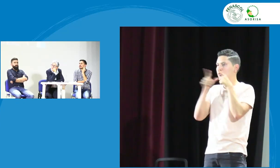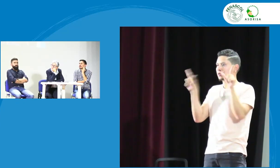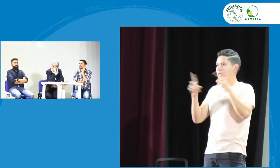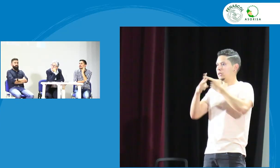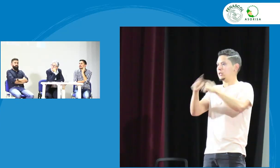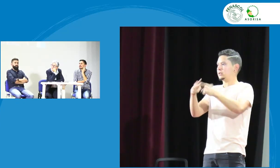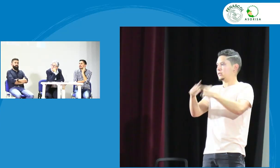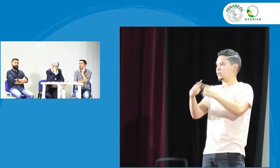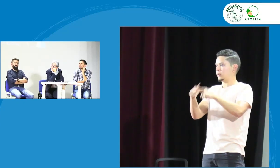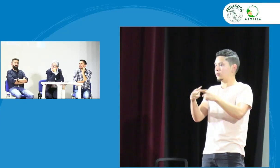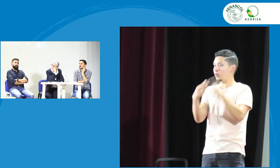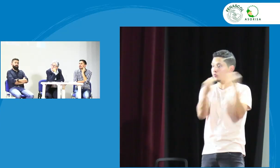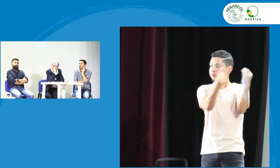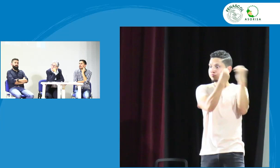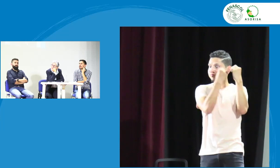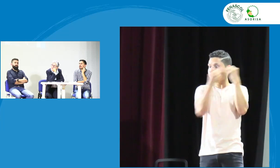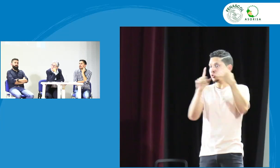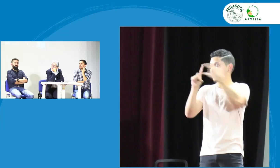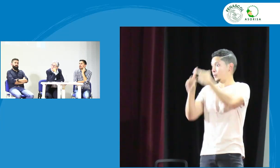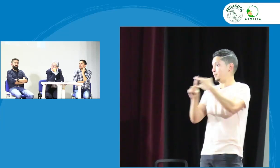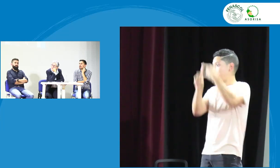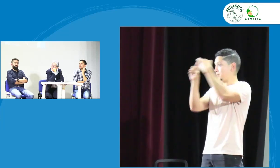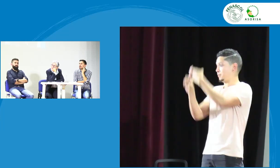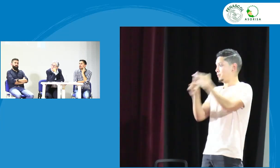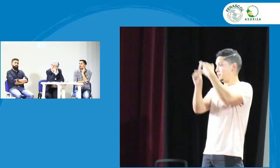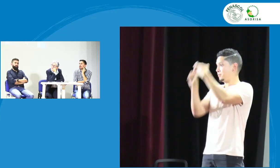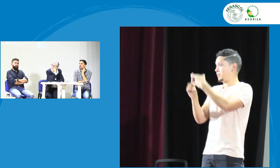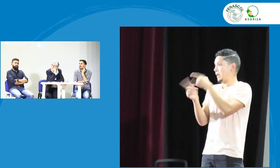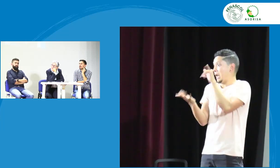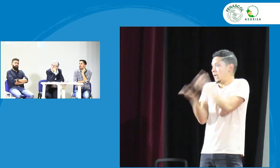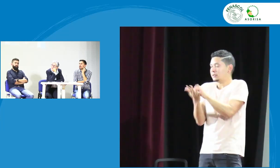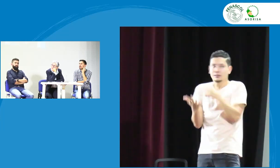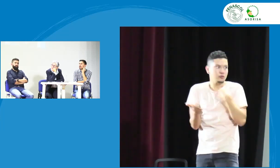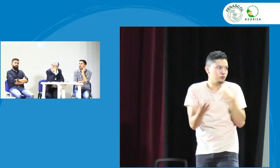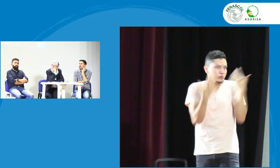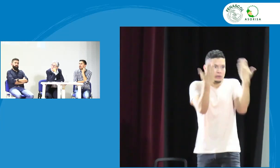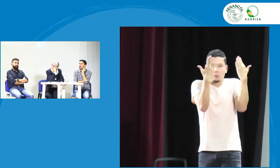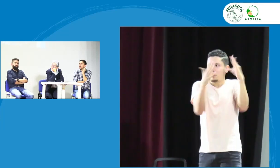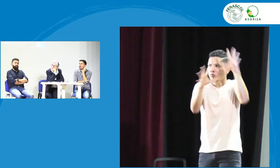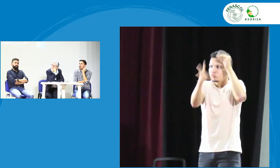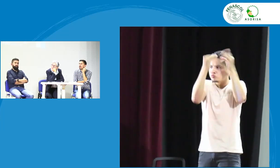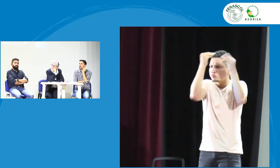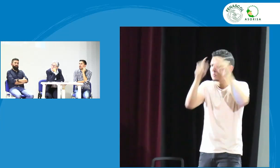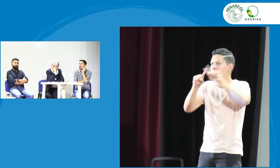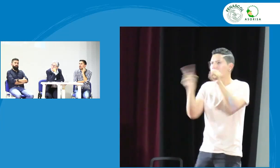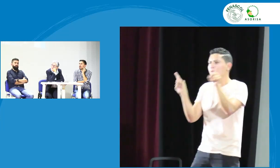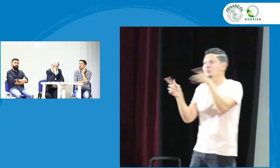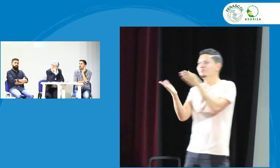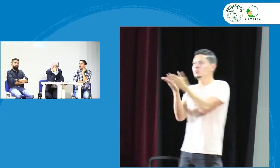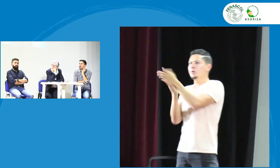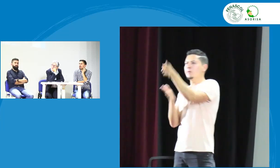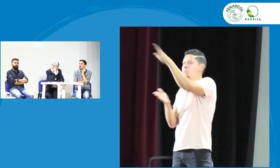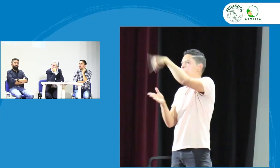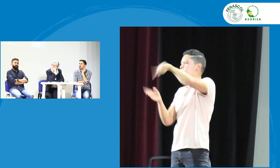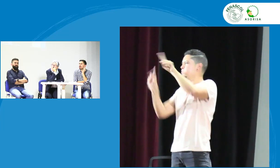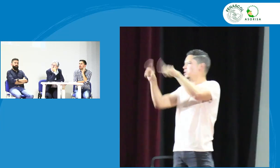y a Luz Mari anteriormente pude participar en un taller de planeación lingüística y fue un espacio